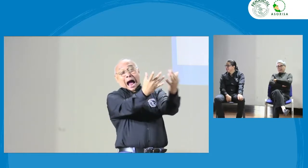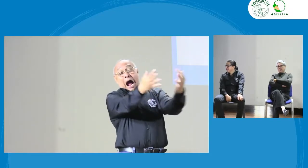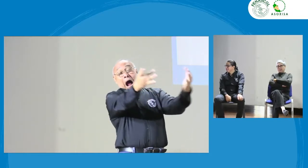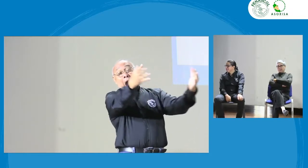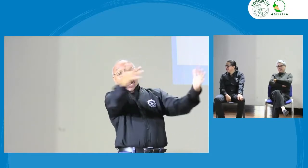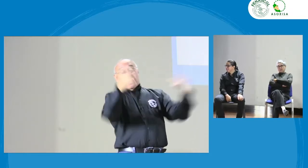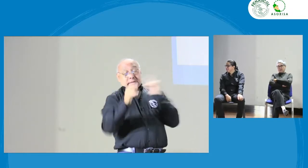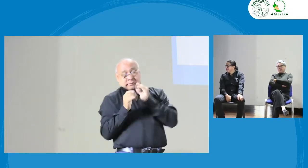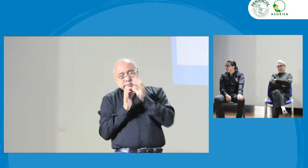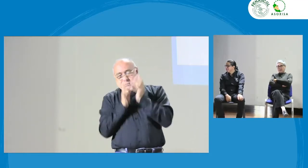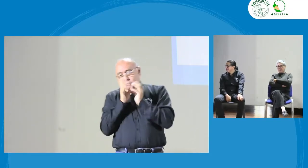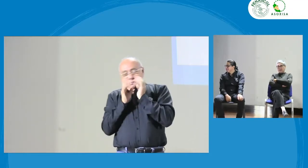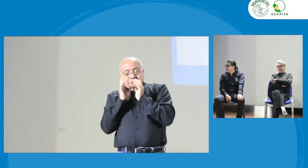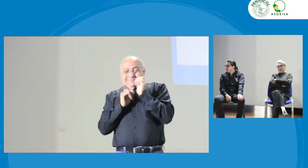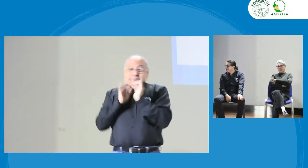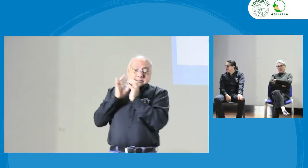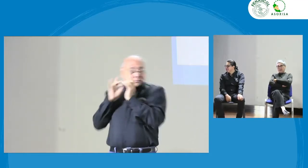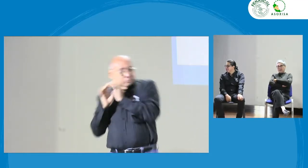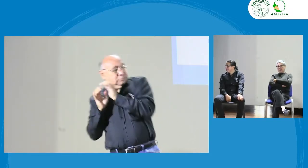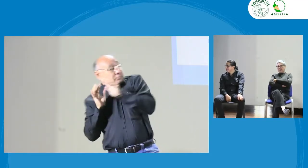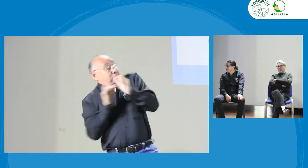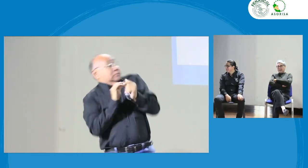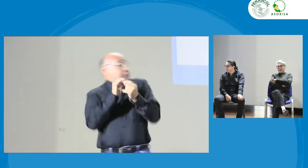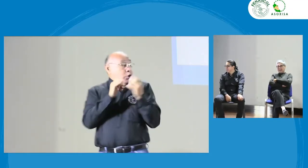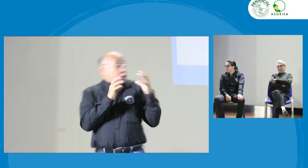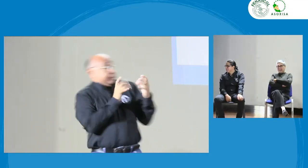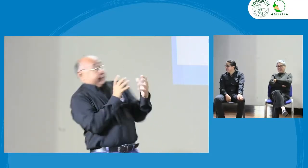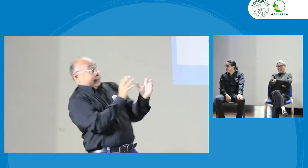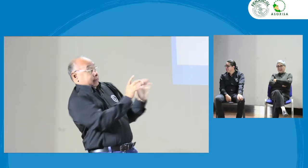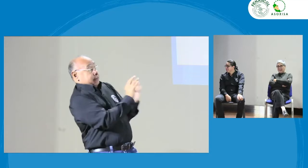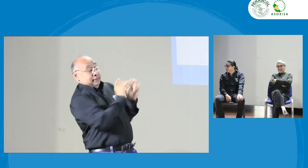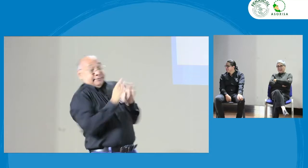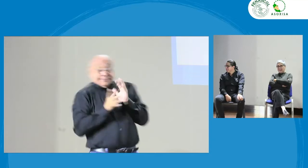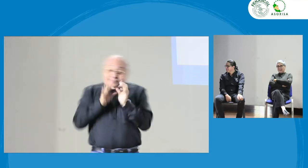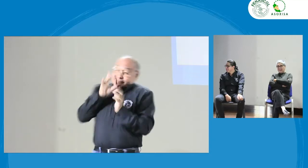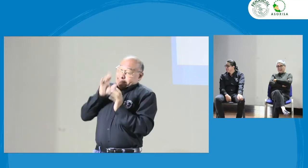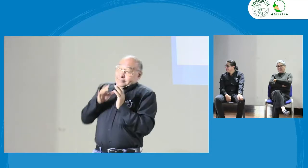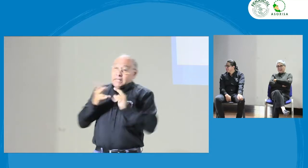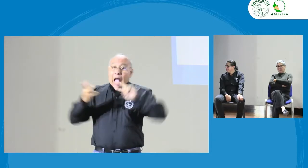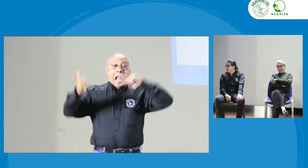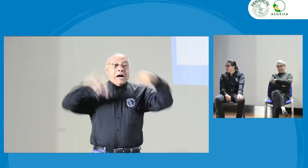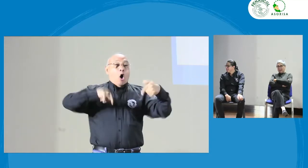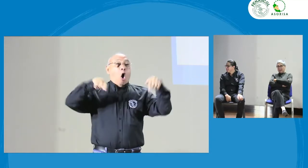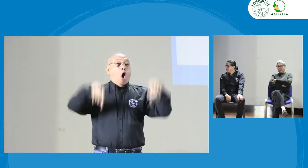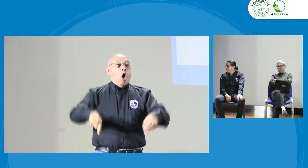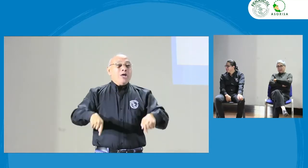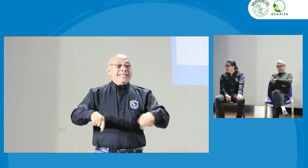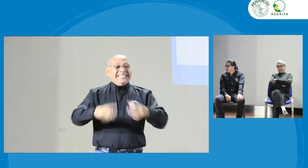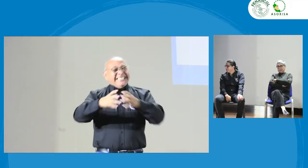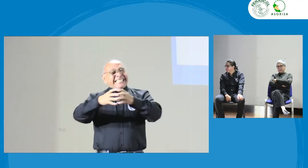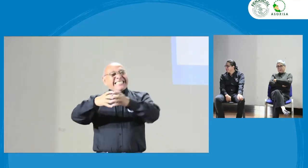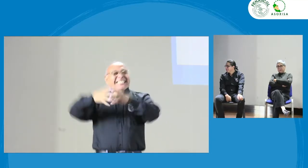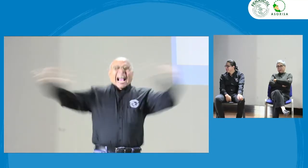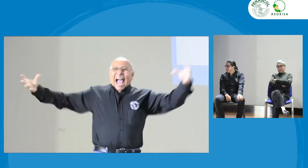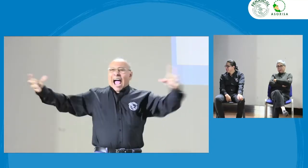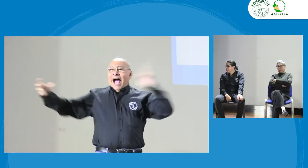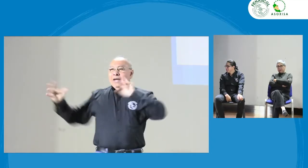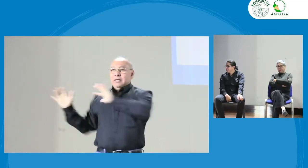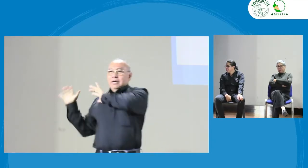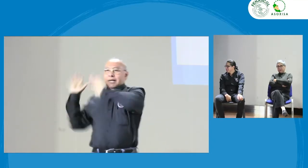contar con tres, cuatro sordos en sus instalaciones, pero hoy vamos a ver que la